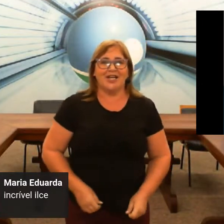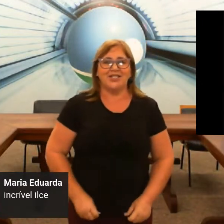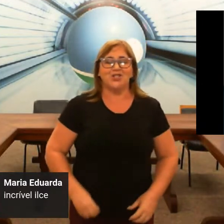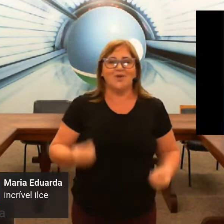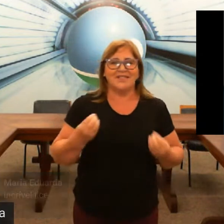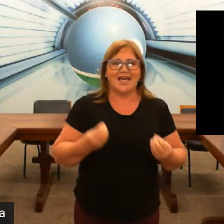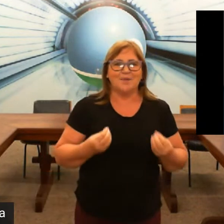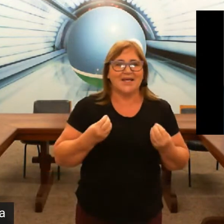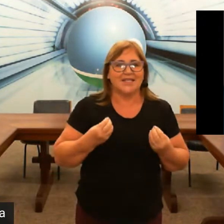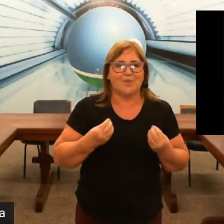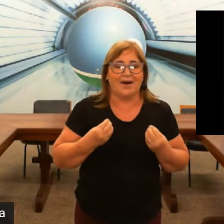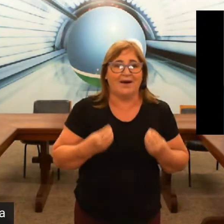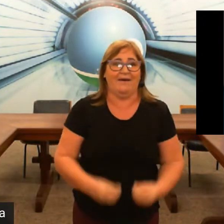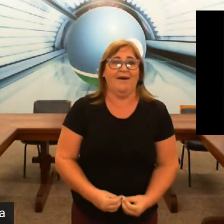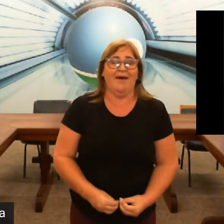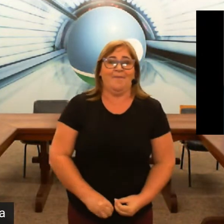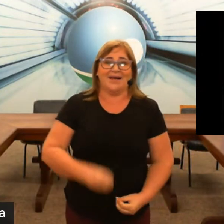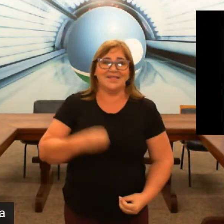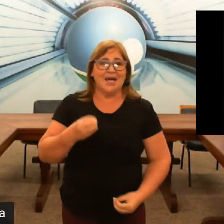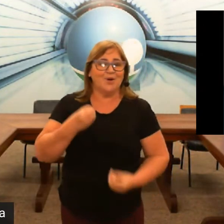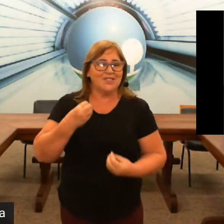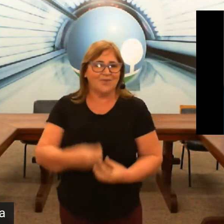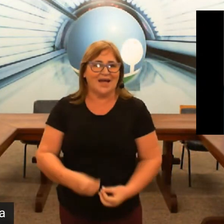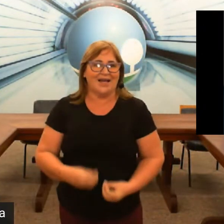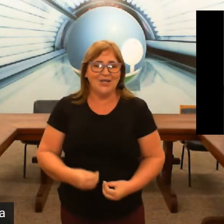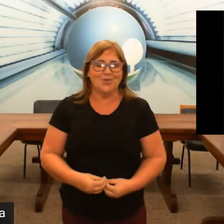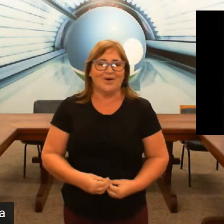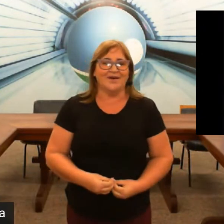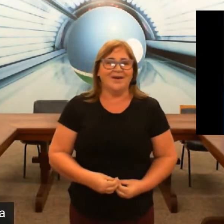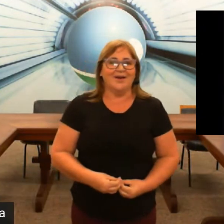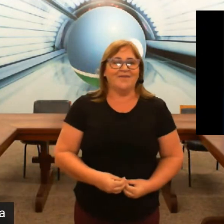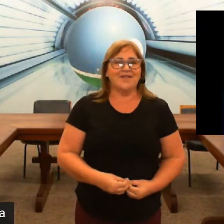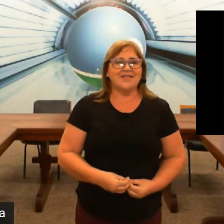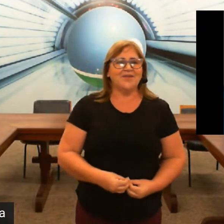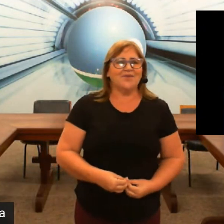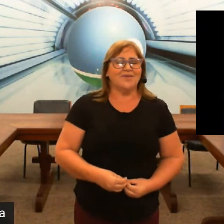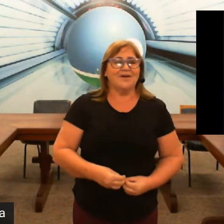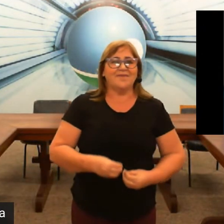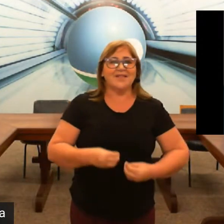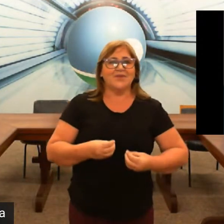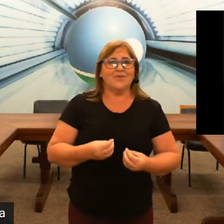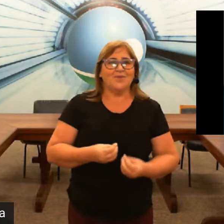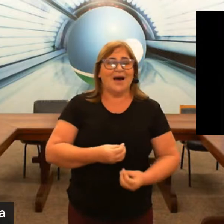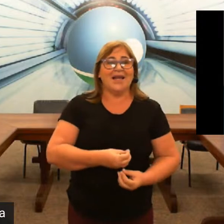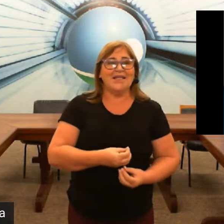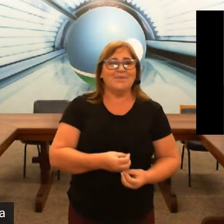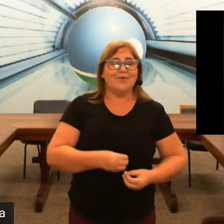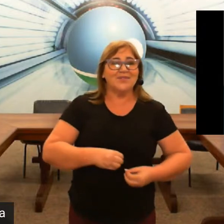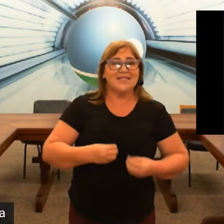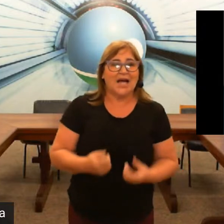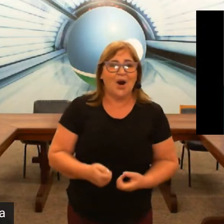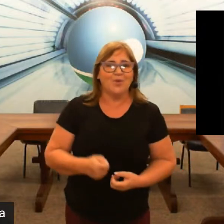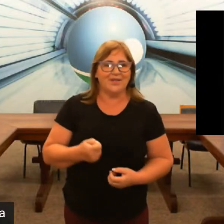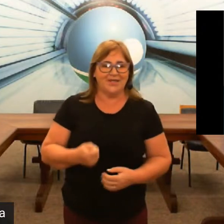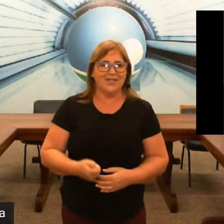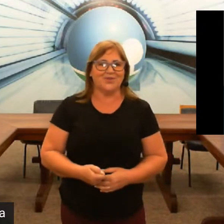consegue passar a emoção da língua fazendo a Libra, o sinal bonito,